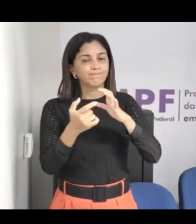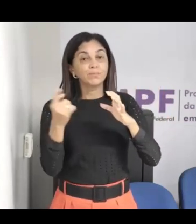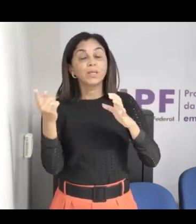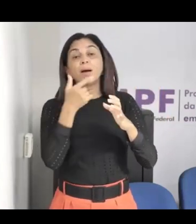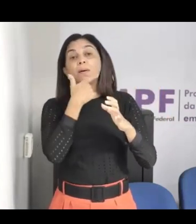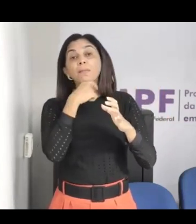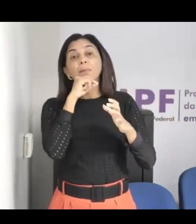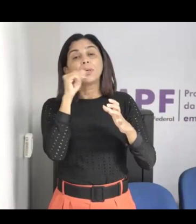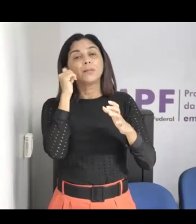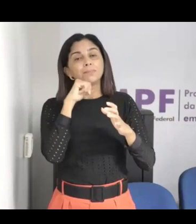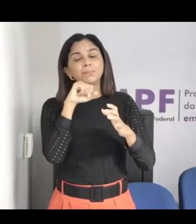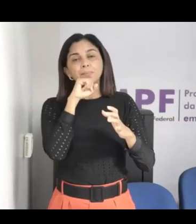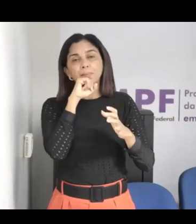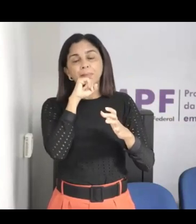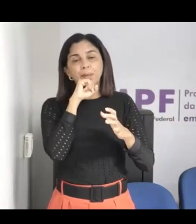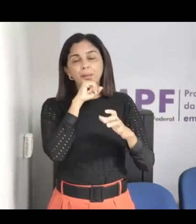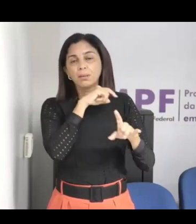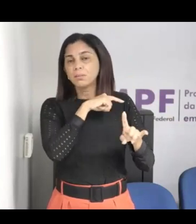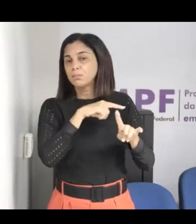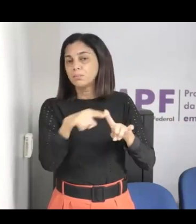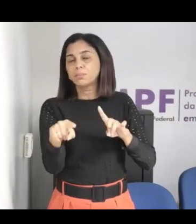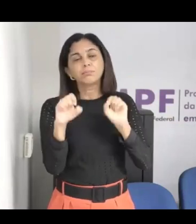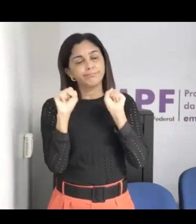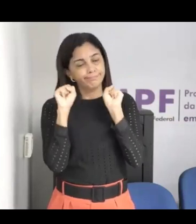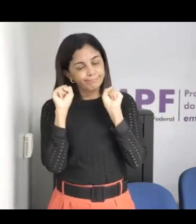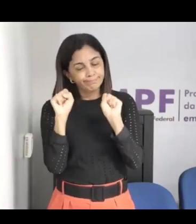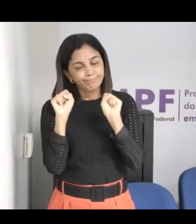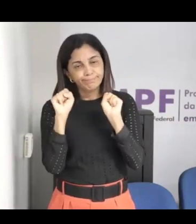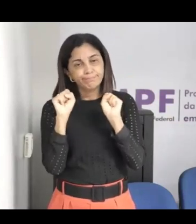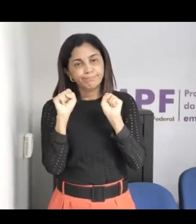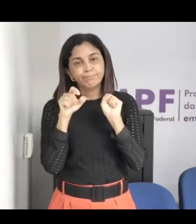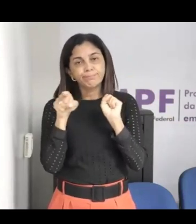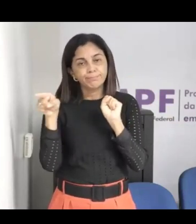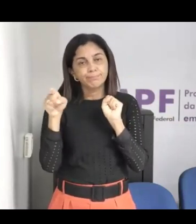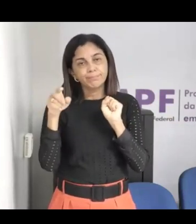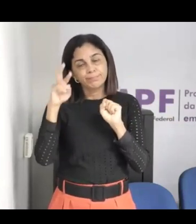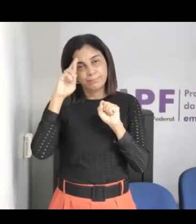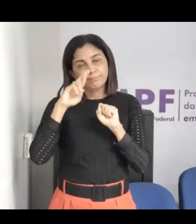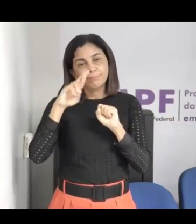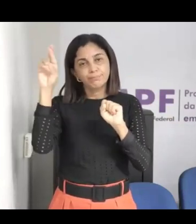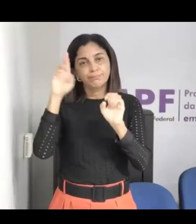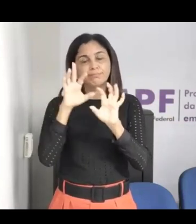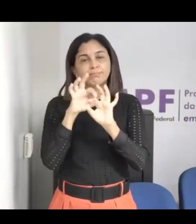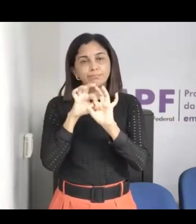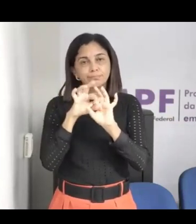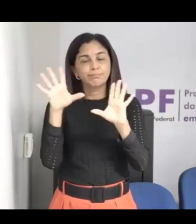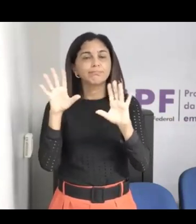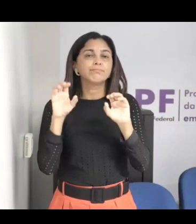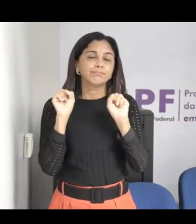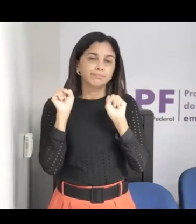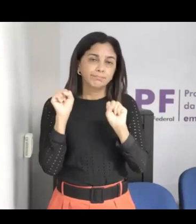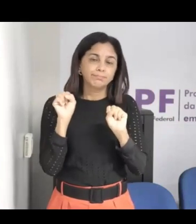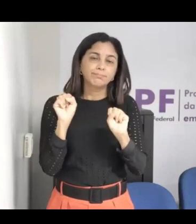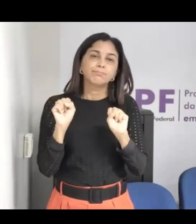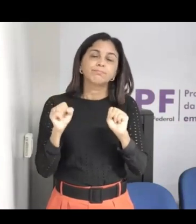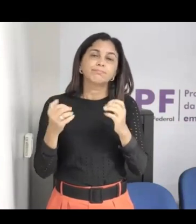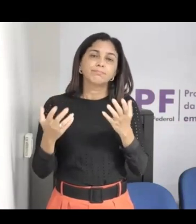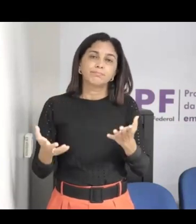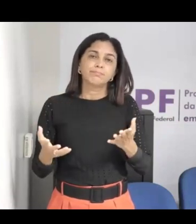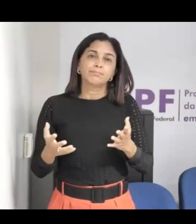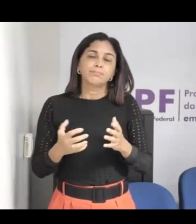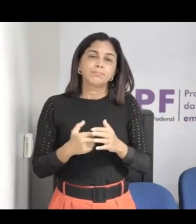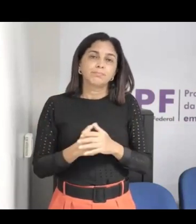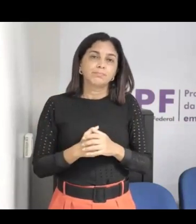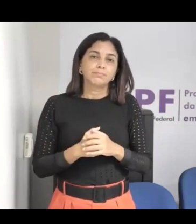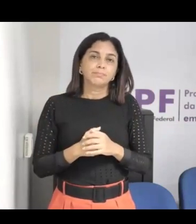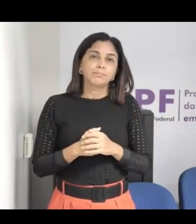acho que com um pouco mais de tempo as escolas vão parar de pedir isso, de pedir esse termo, esse aceite aí dos familiares